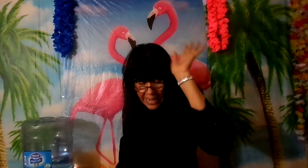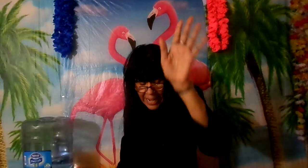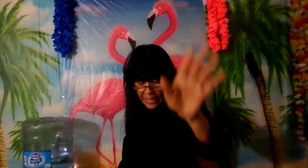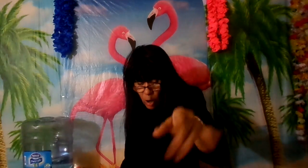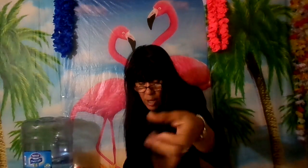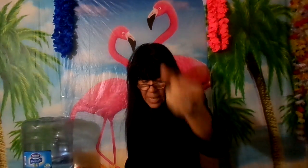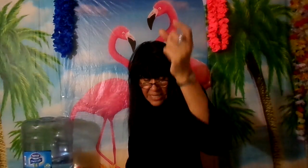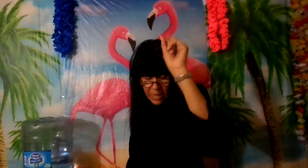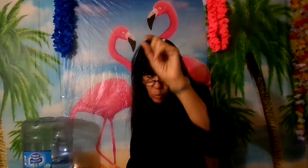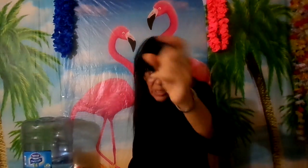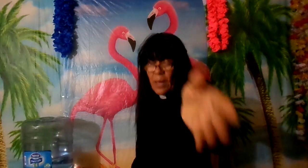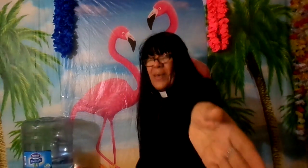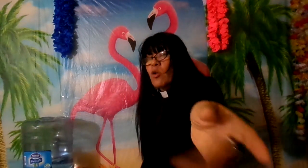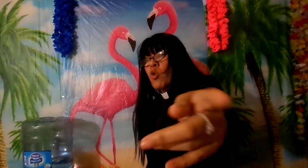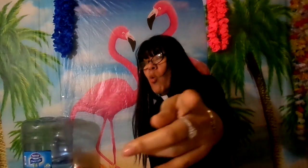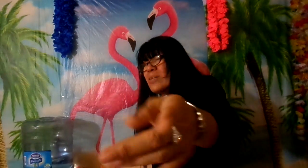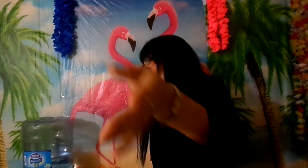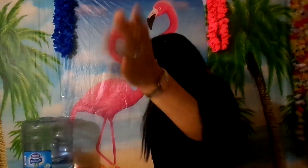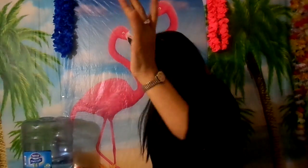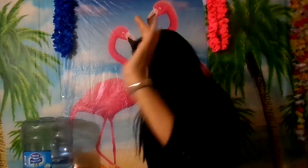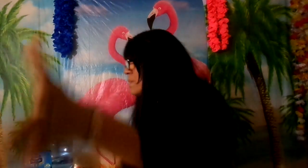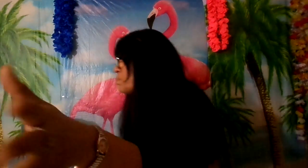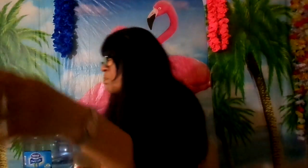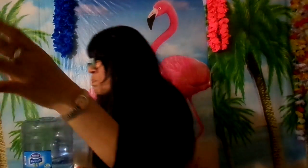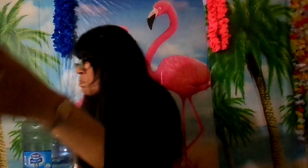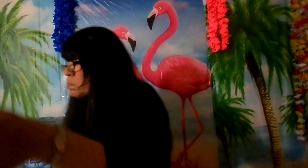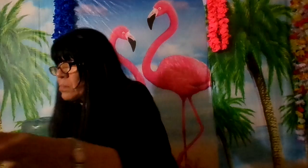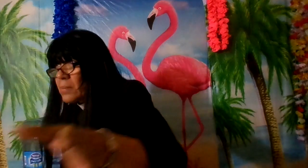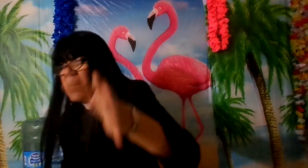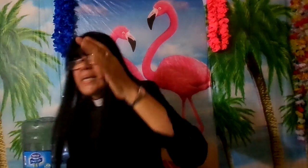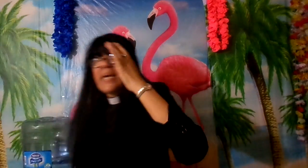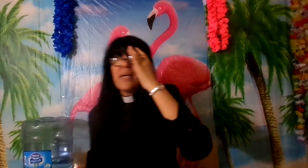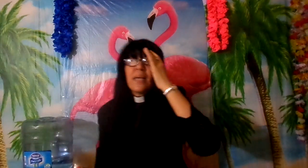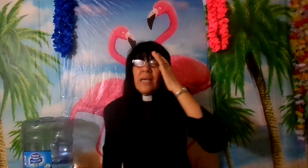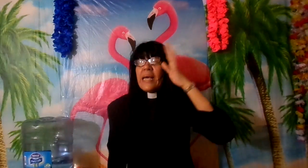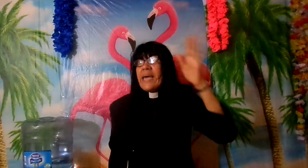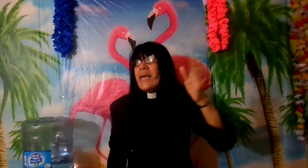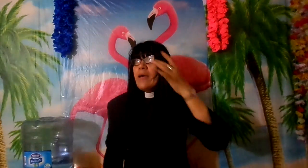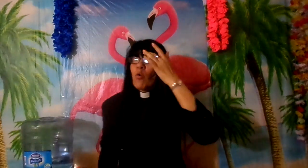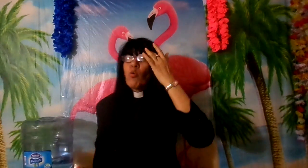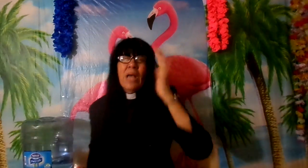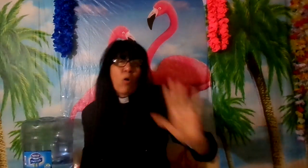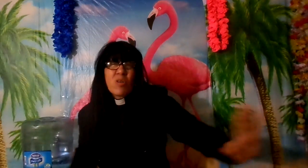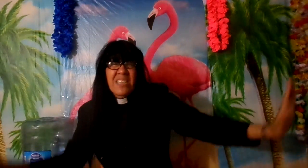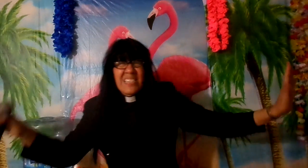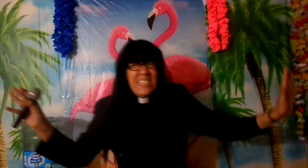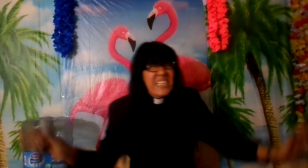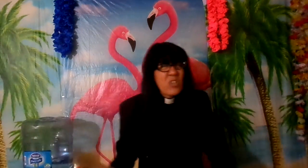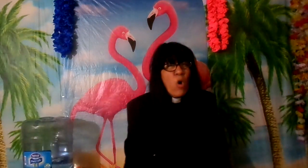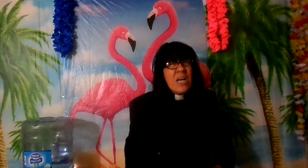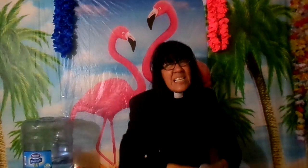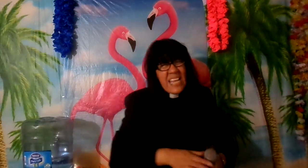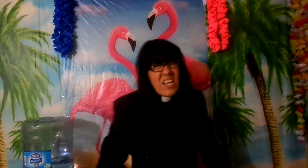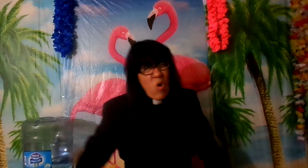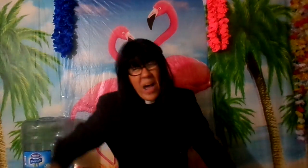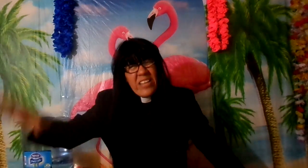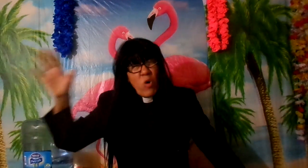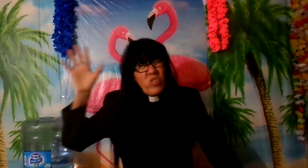caídos segunda de pedro 2 4 quiere decir que es una cosa sitio seco ahí donde